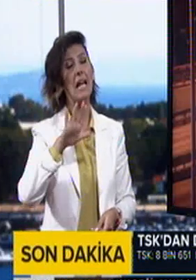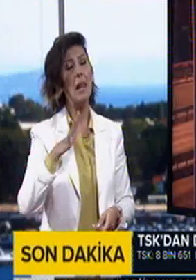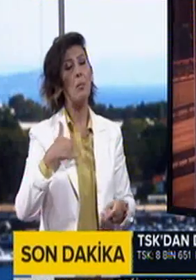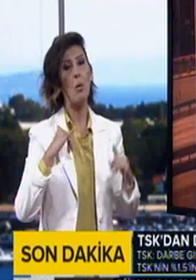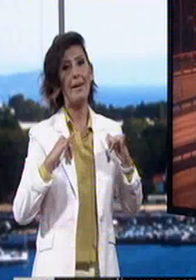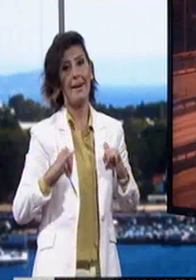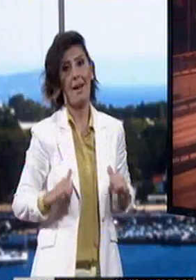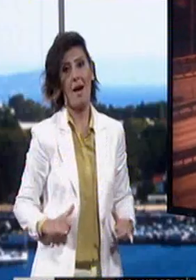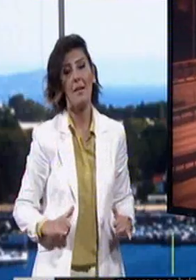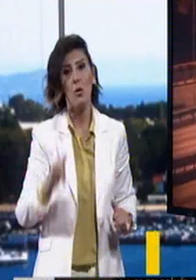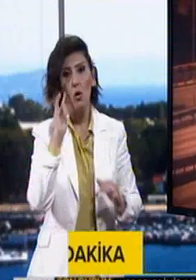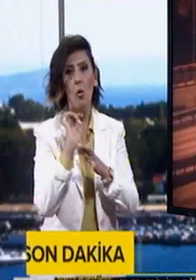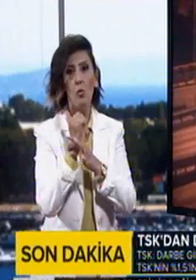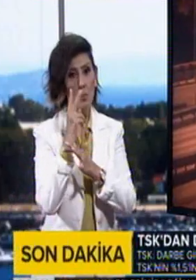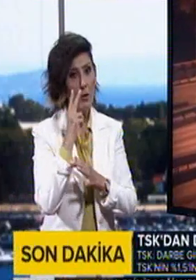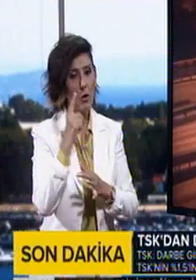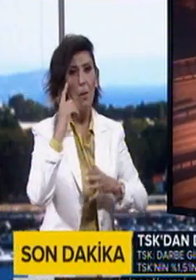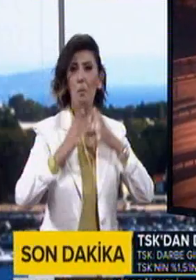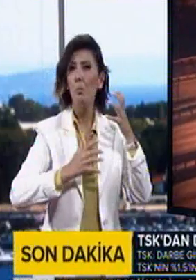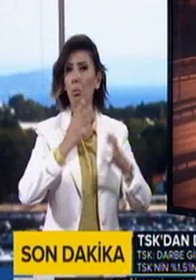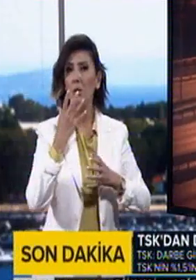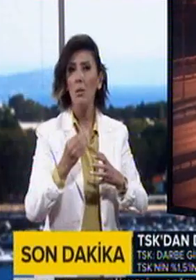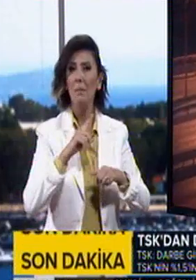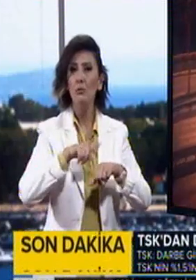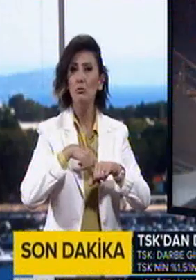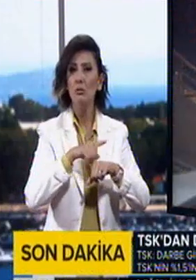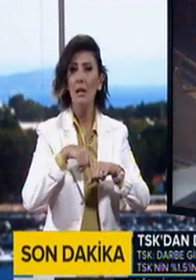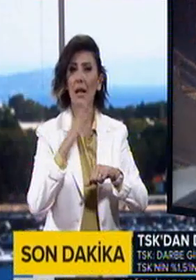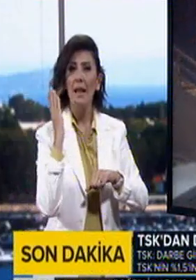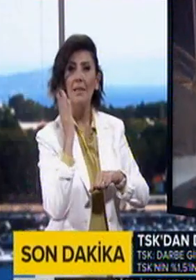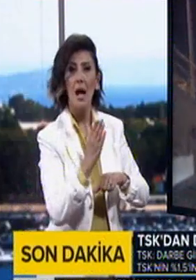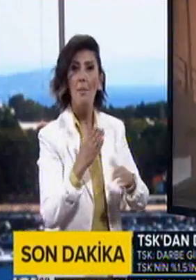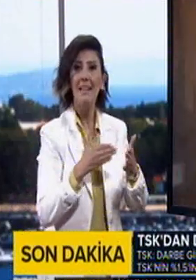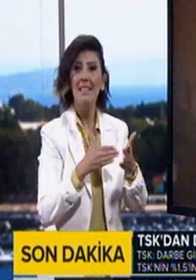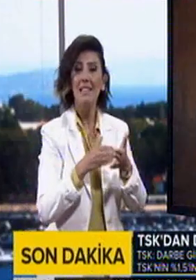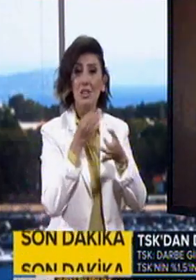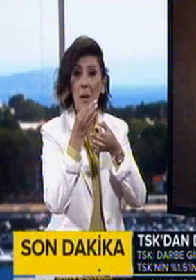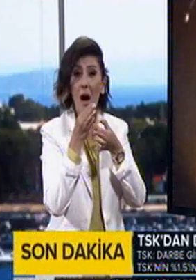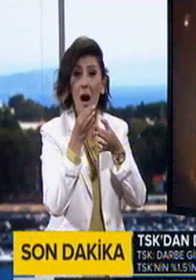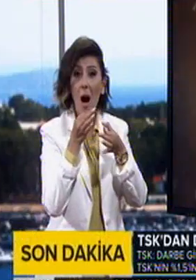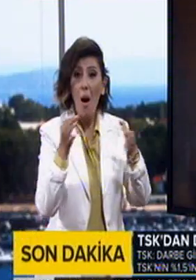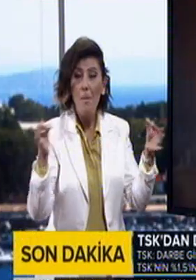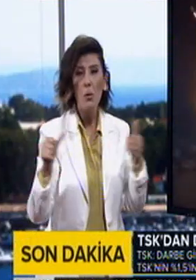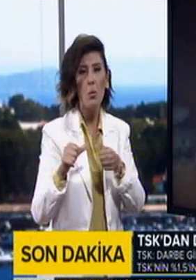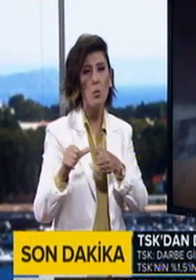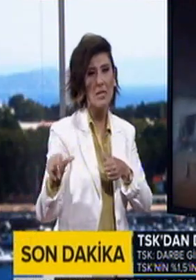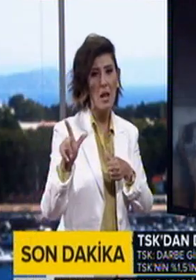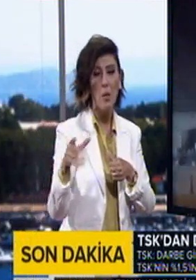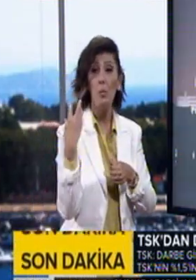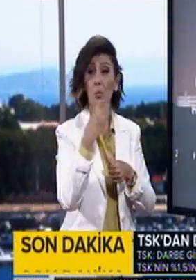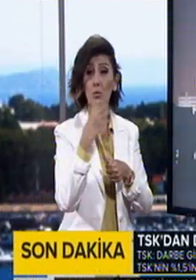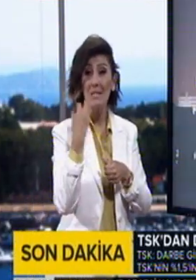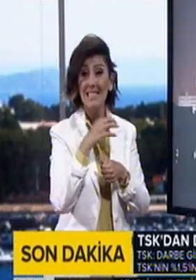rahatlatır. Uzmanlara göre travma yaşayanlar bir süreliğine de olsa darbe girişimi haberlerinden uzak durmalı. Müzik